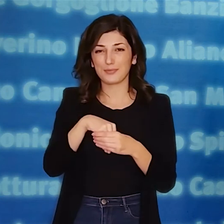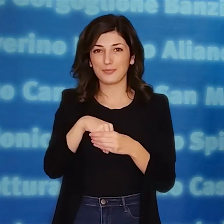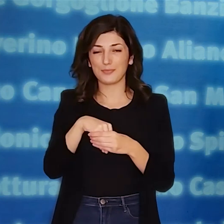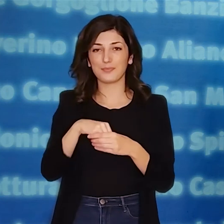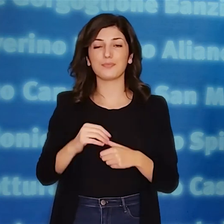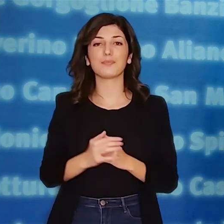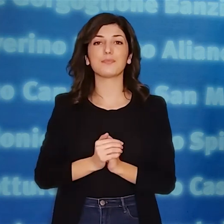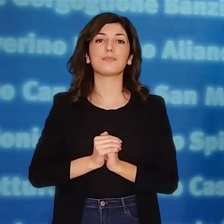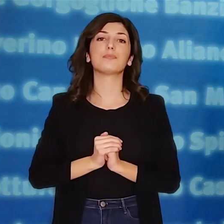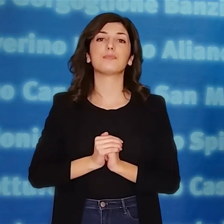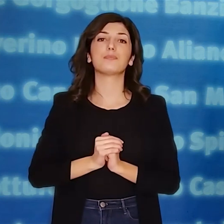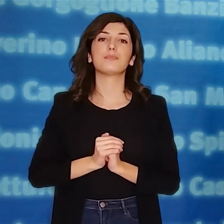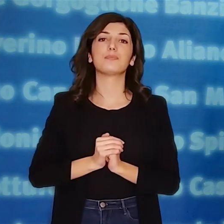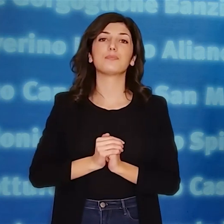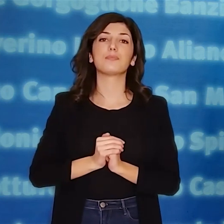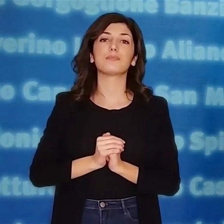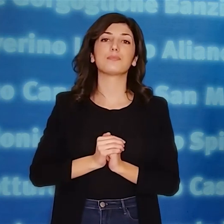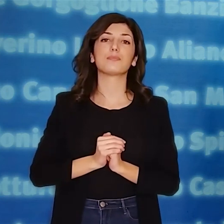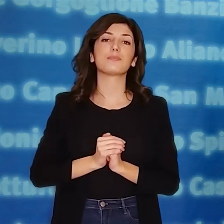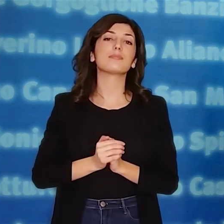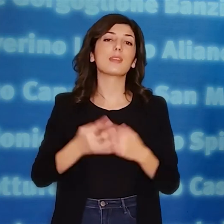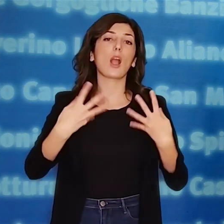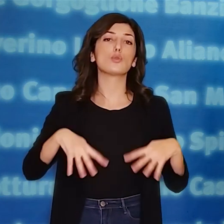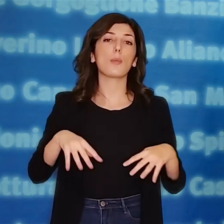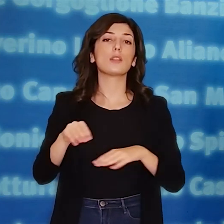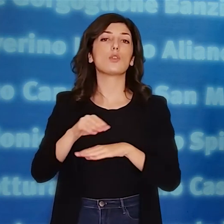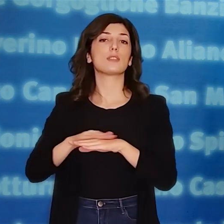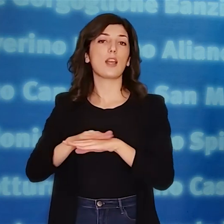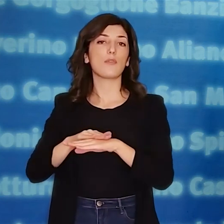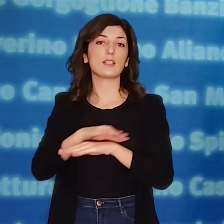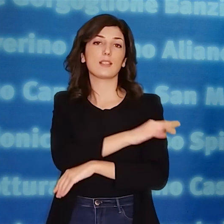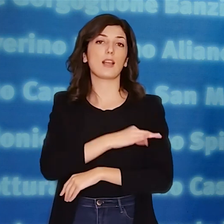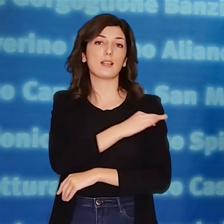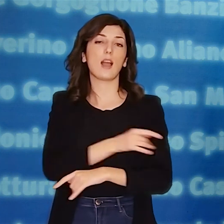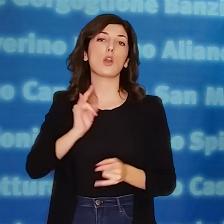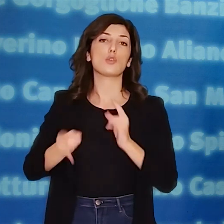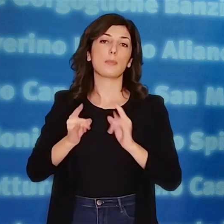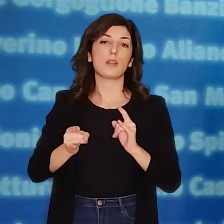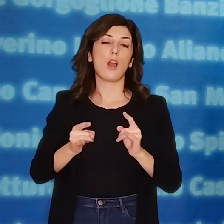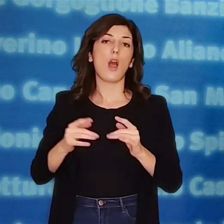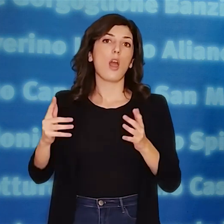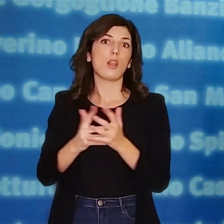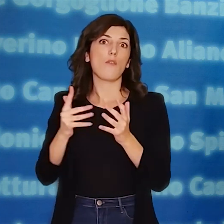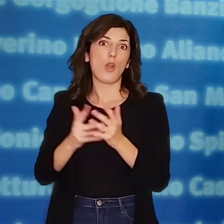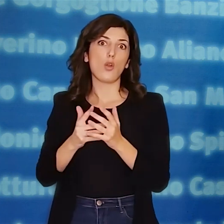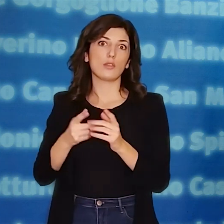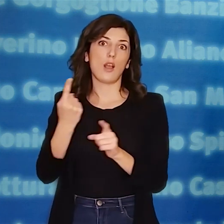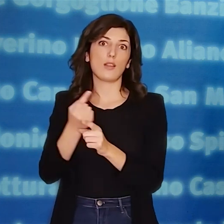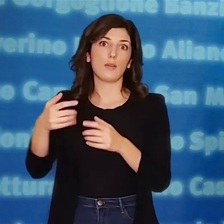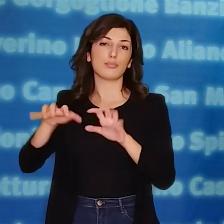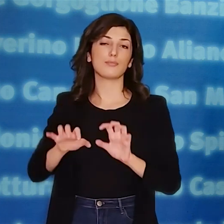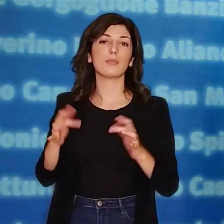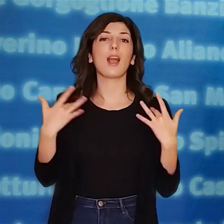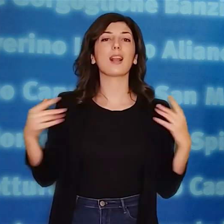evitare le ripercussioni sui servizi sanitari territoriali ed ospedalieri.